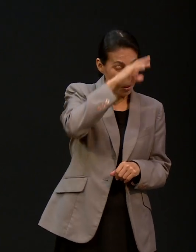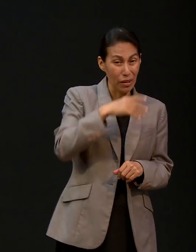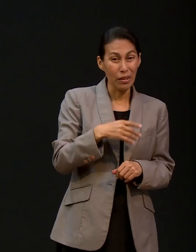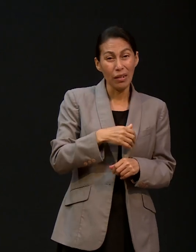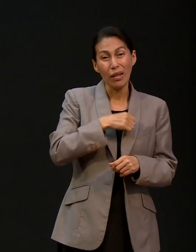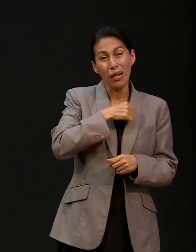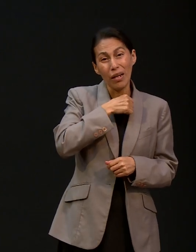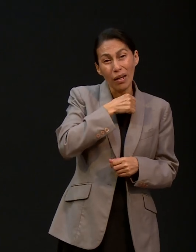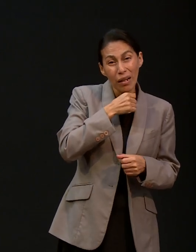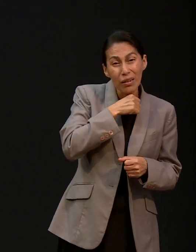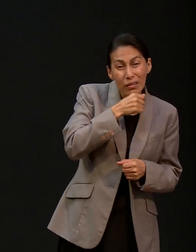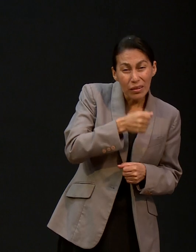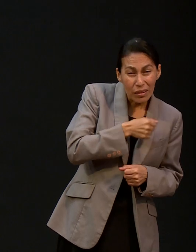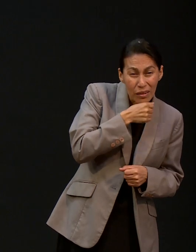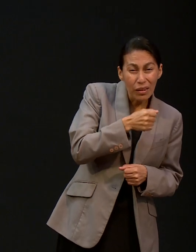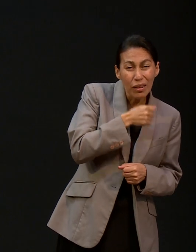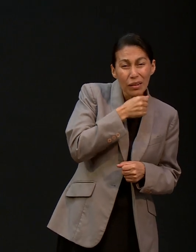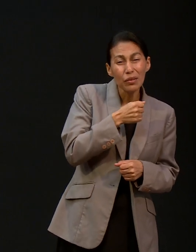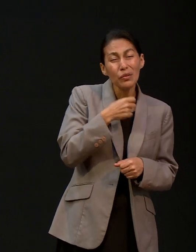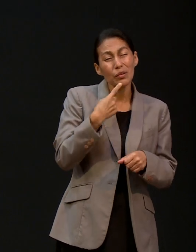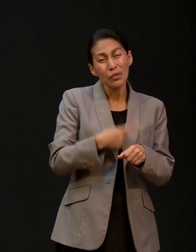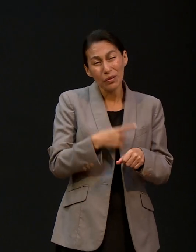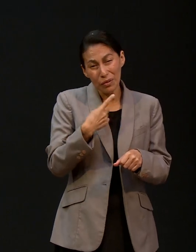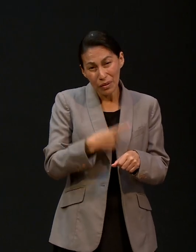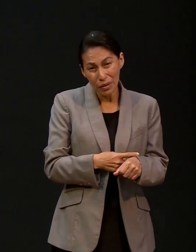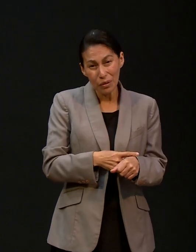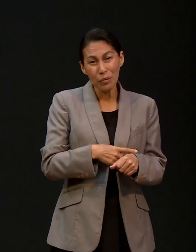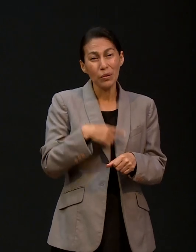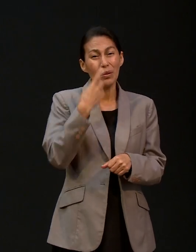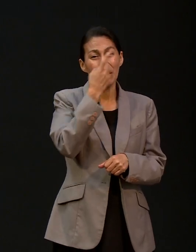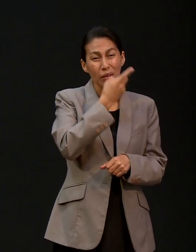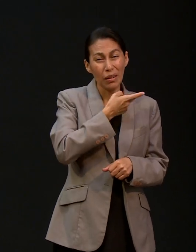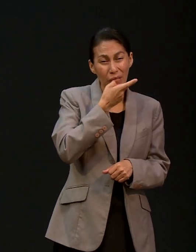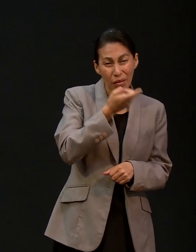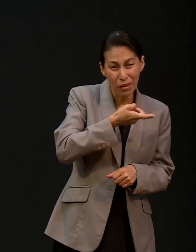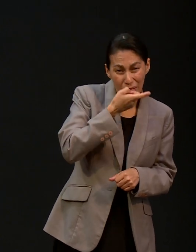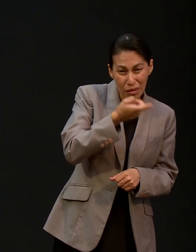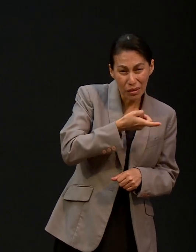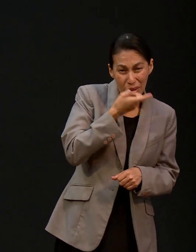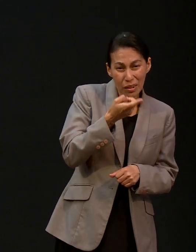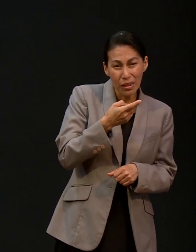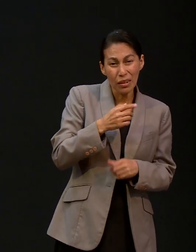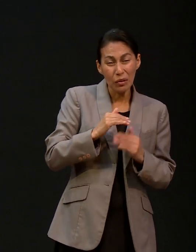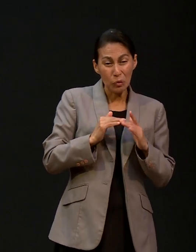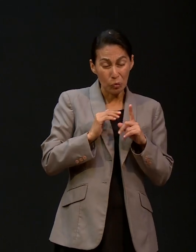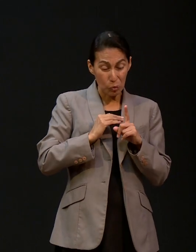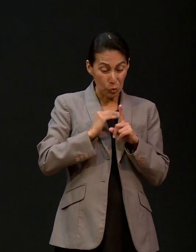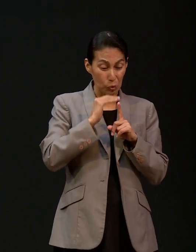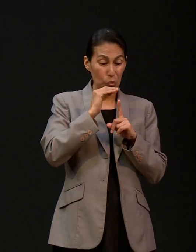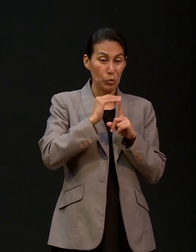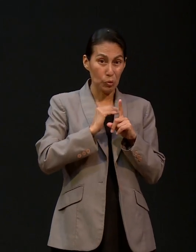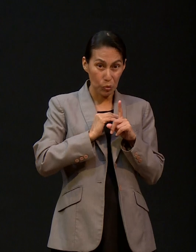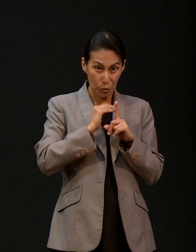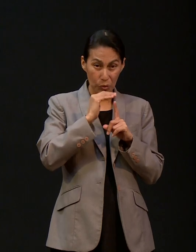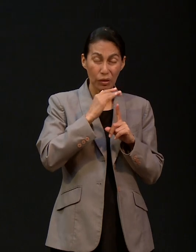personas mayores con problemas de salud, diabetes, hipertensión, y todo eso del COVID lo ponía a uno